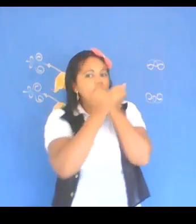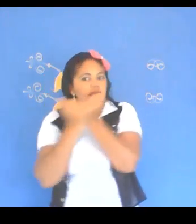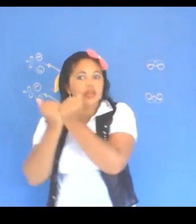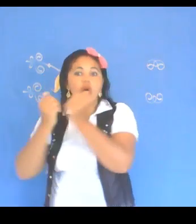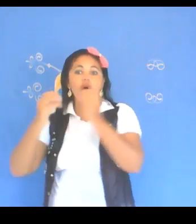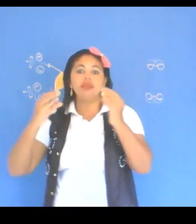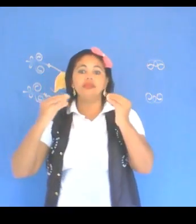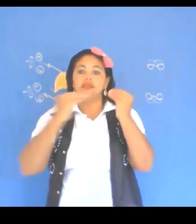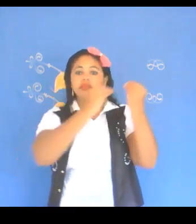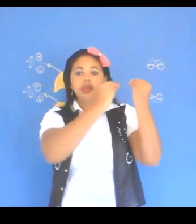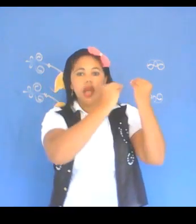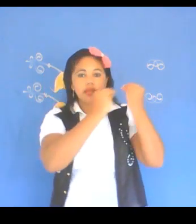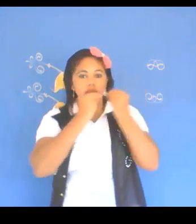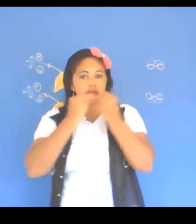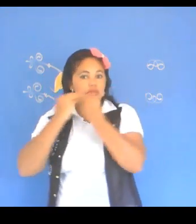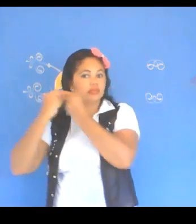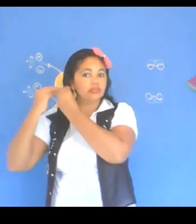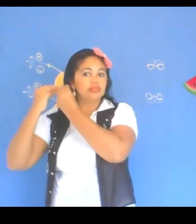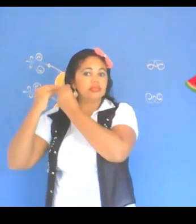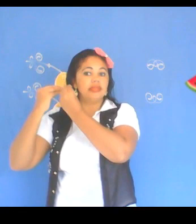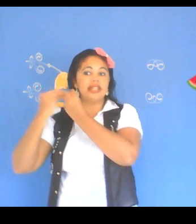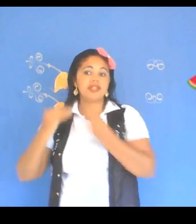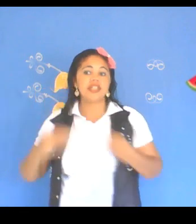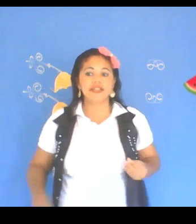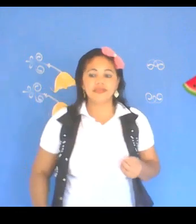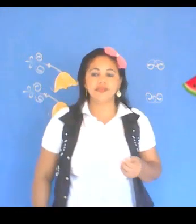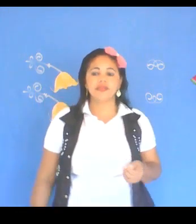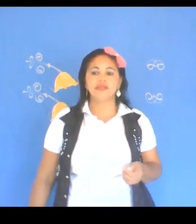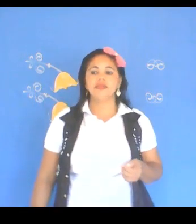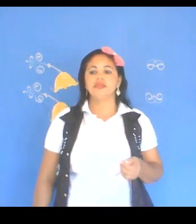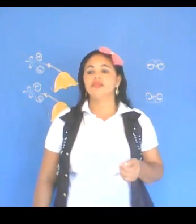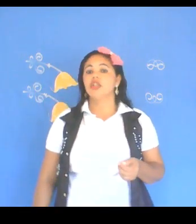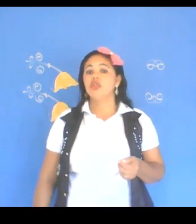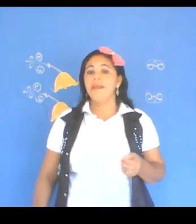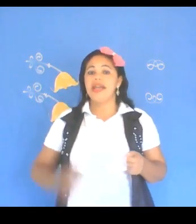Ou Melancia. Tomate.